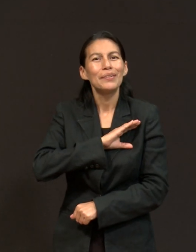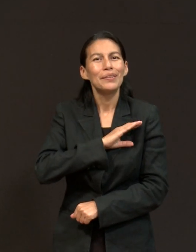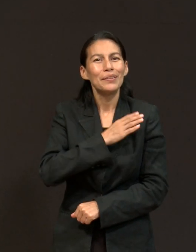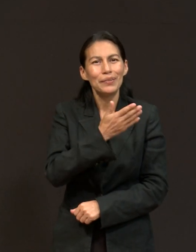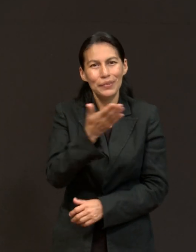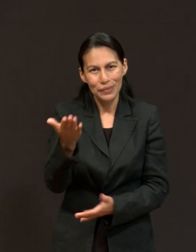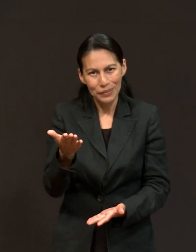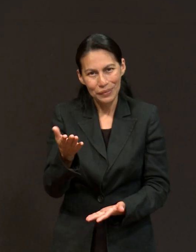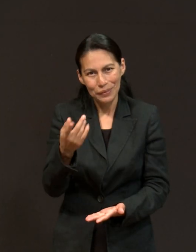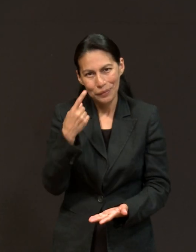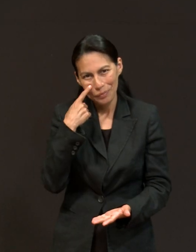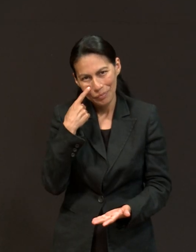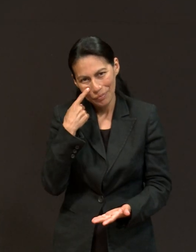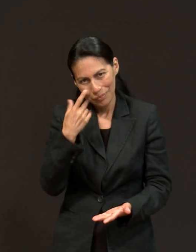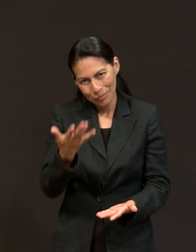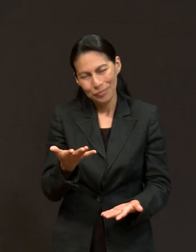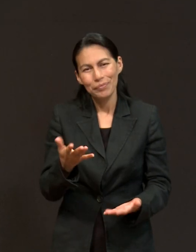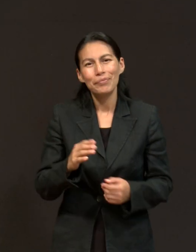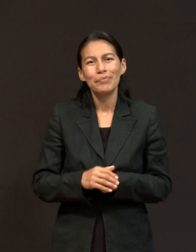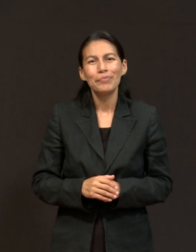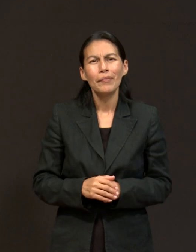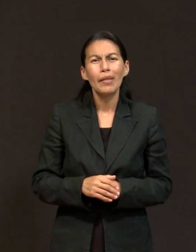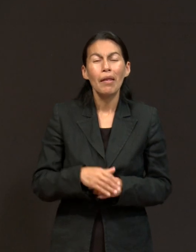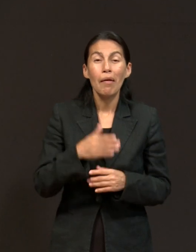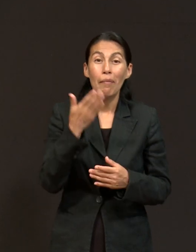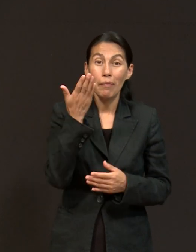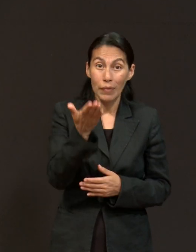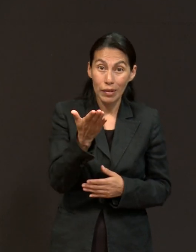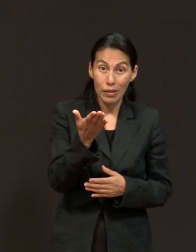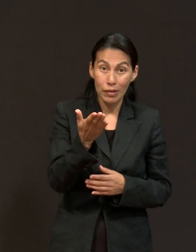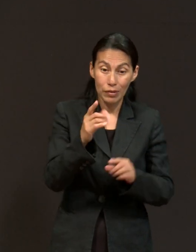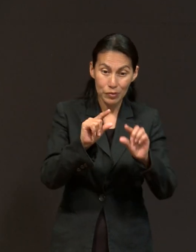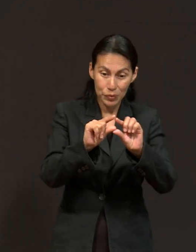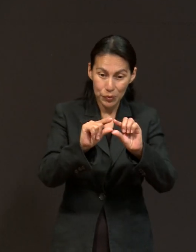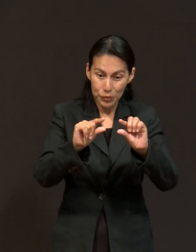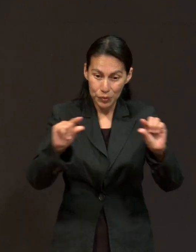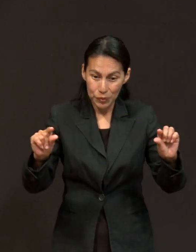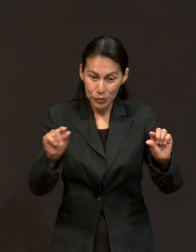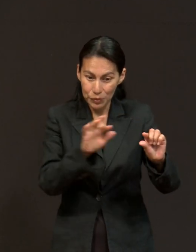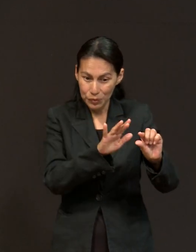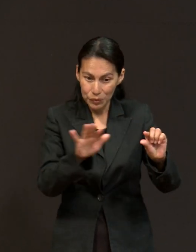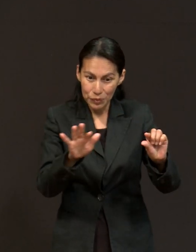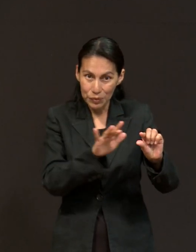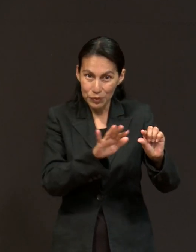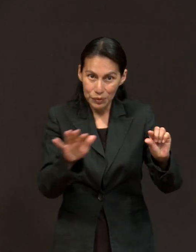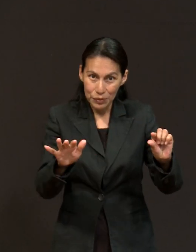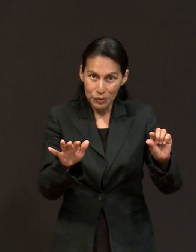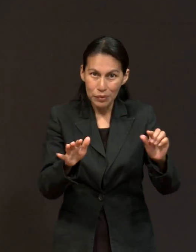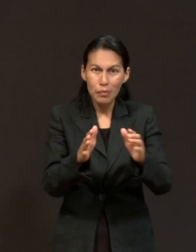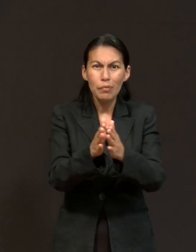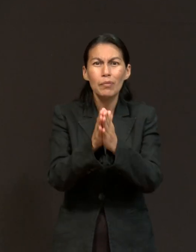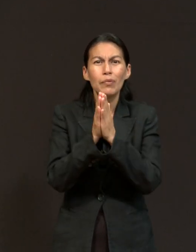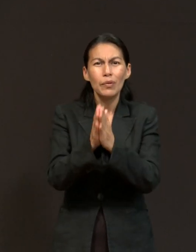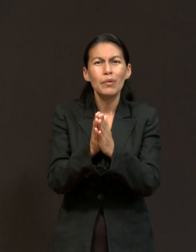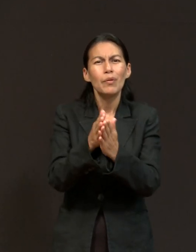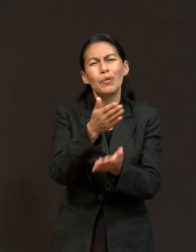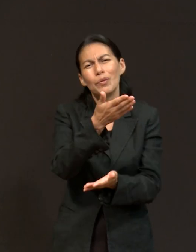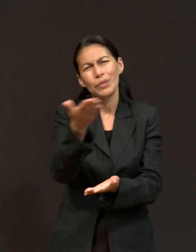ustedes han estado mirando todos los pedidos que han estado apareciendo en pantalla, les pido que se unen con